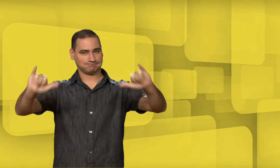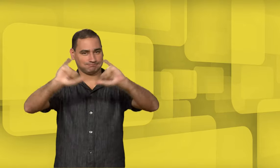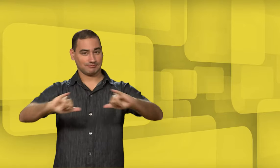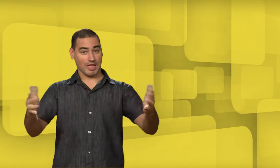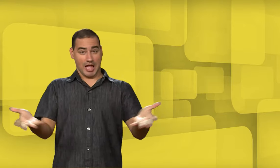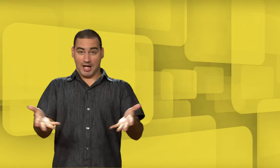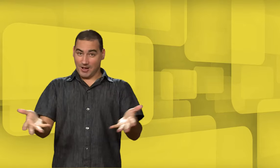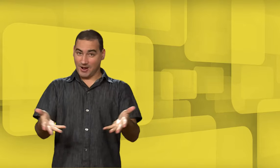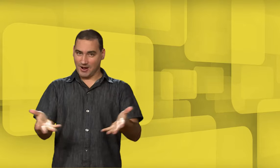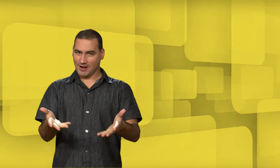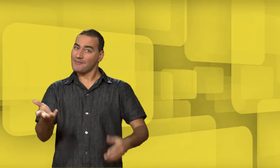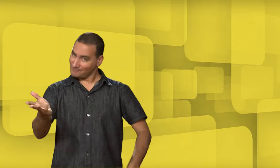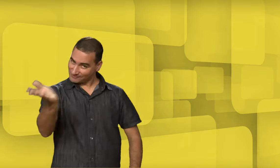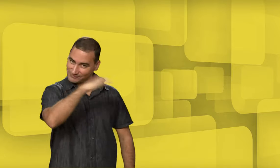Vamos aprender?